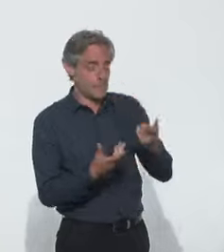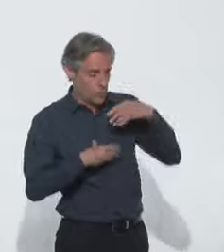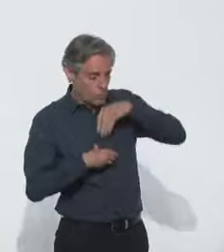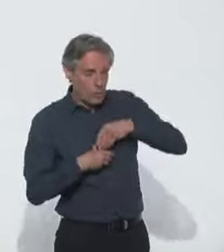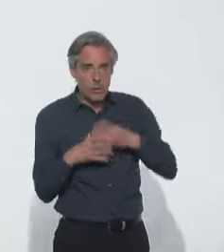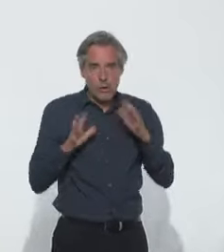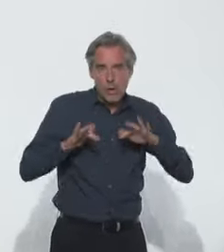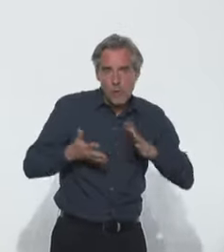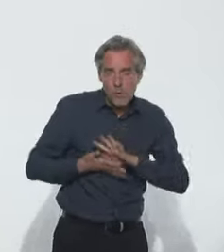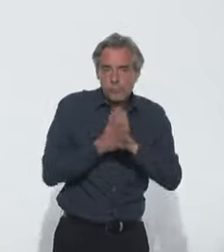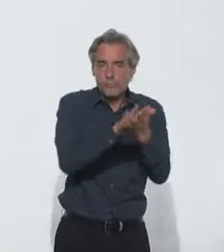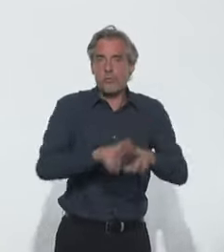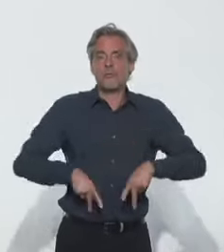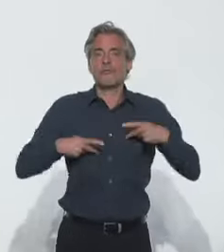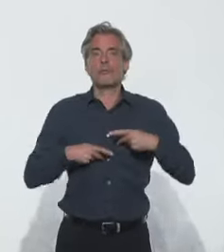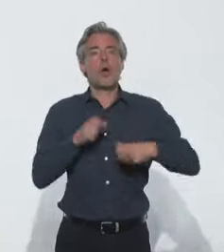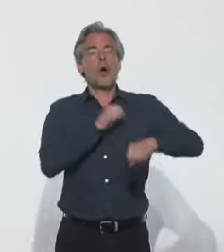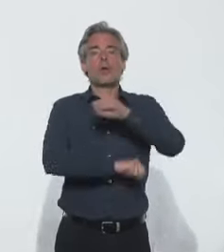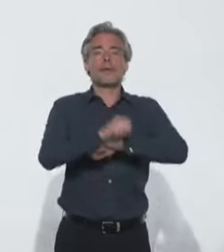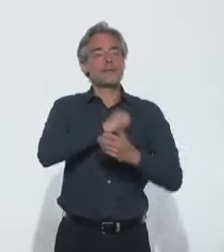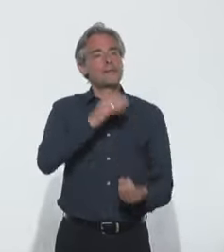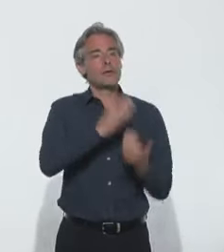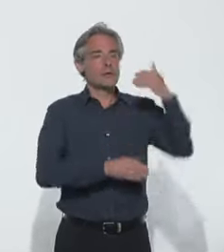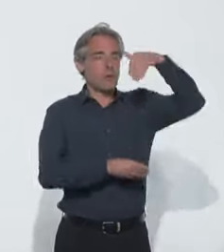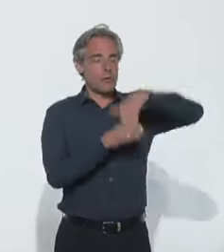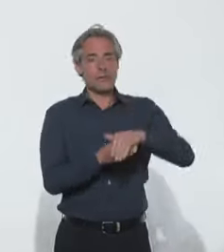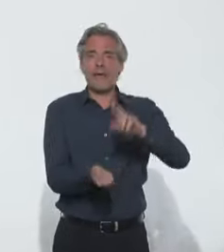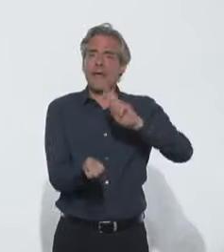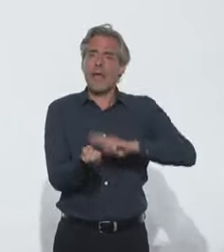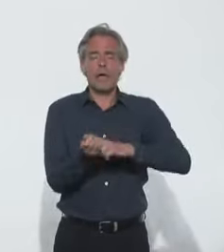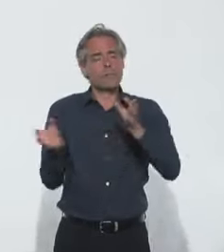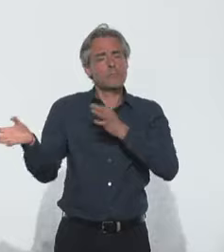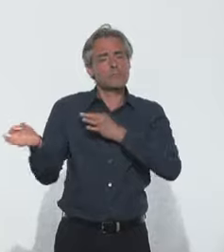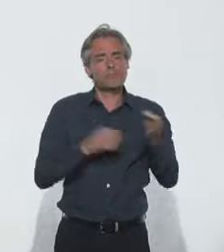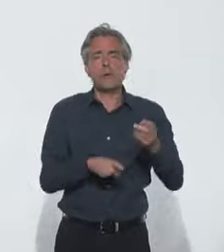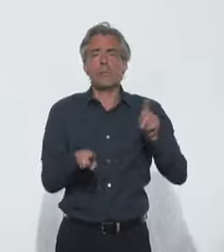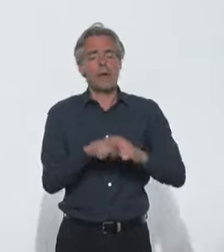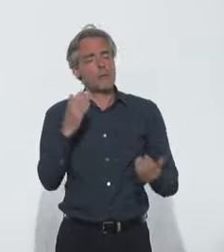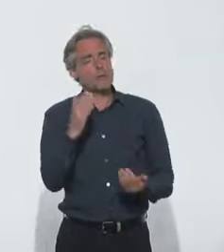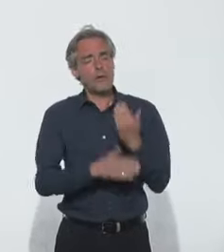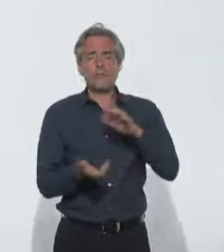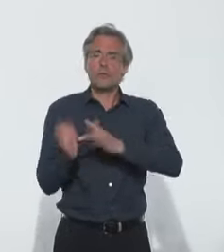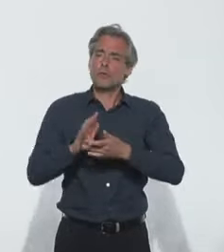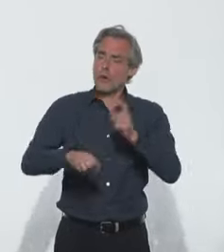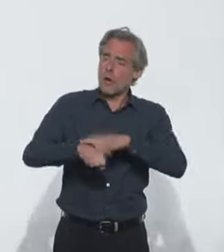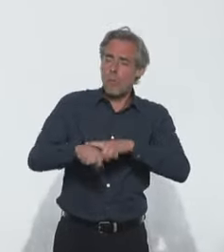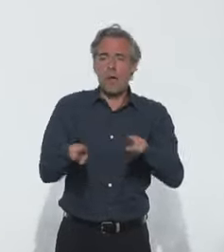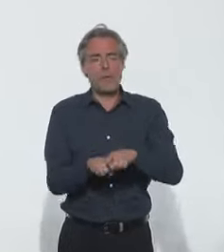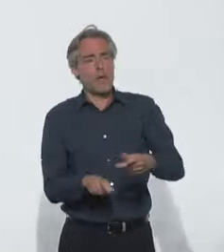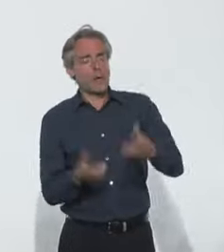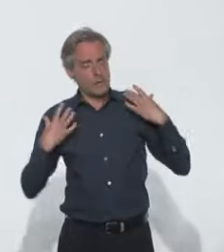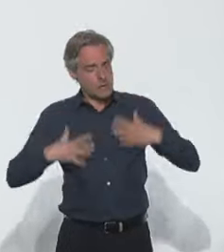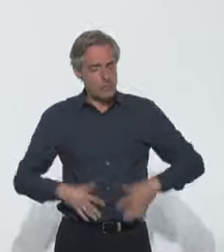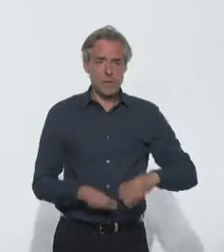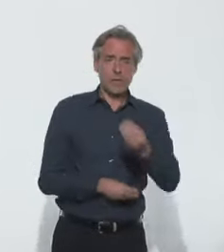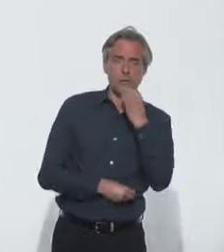l'on ressent. Organiser ses journées avec un rythme régulier. Se lever à la même heure, s'habiller, manger